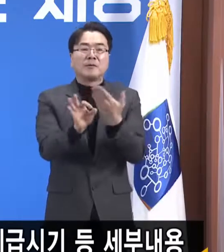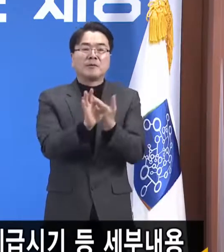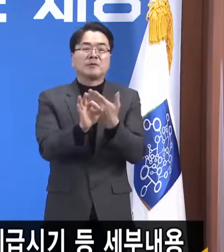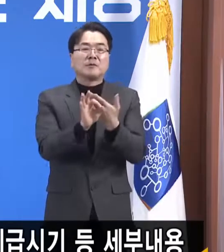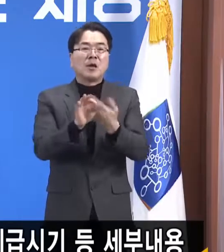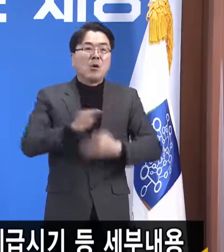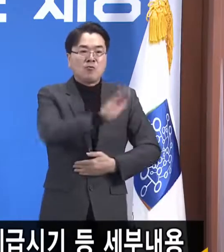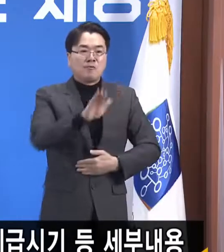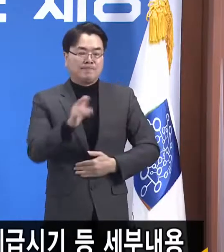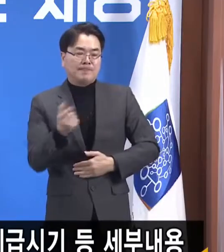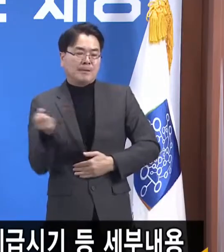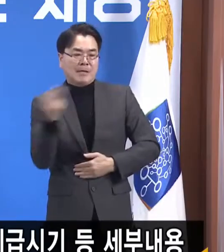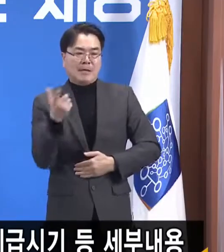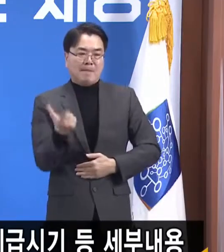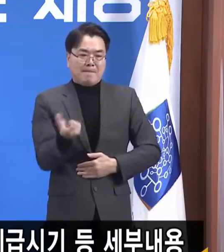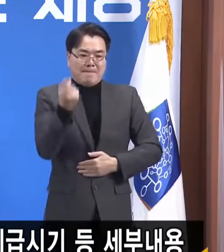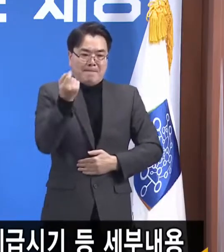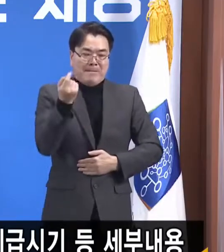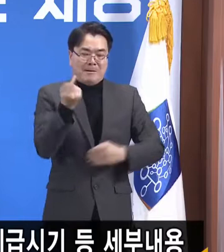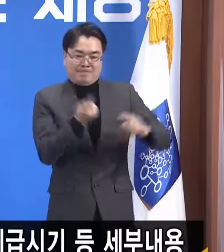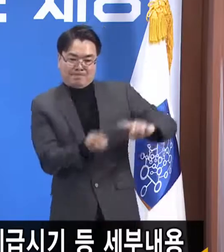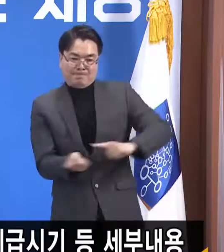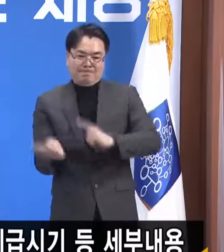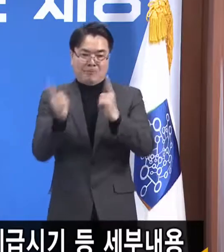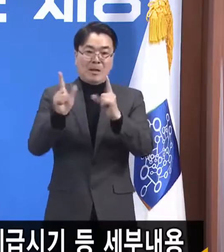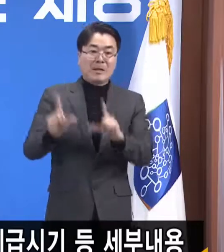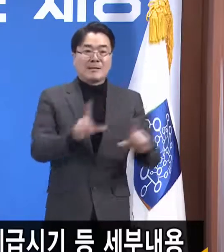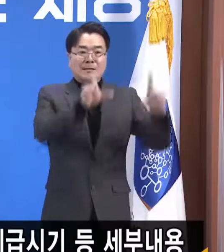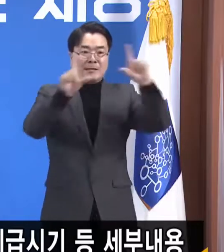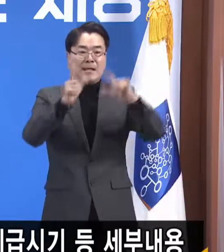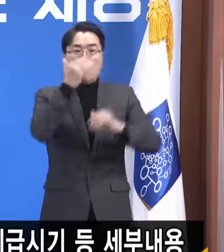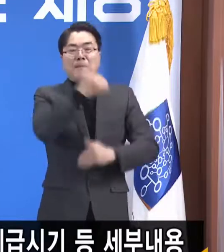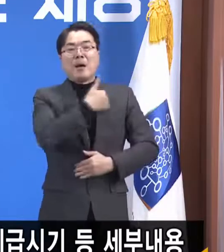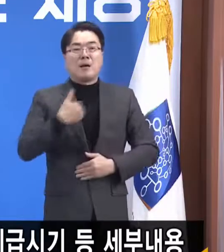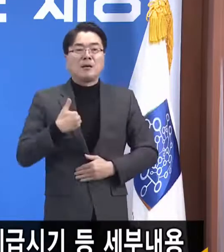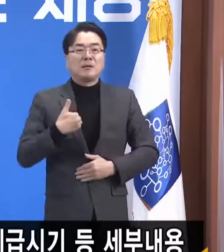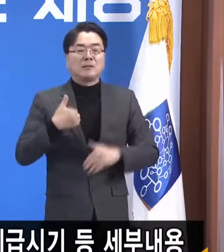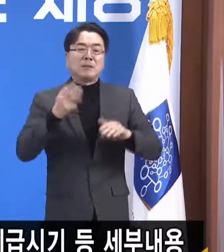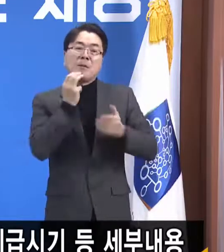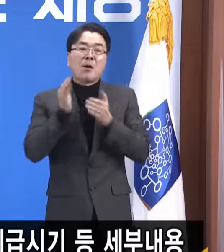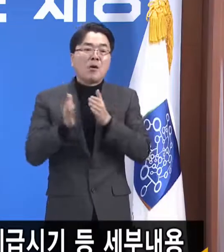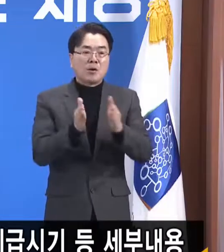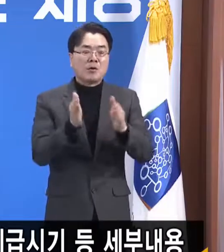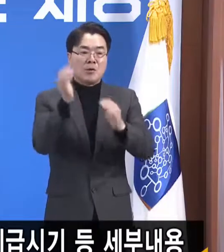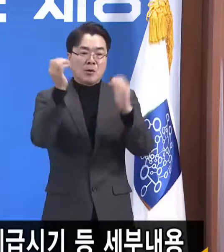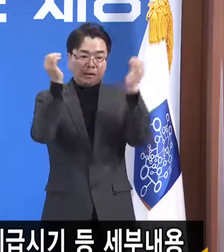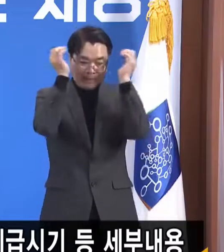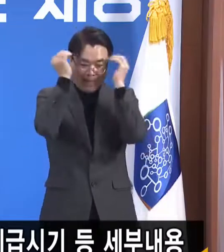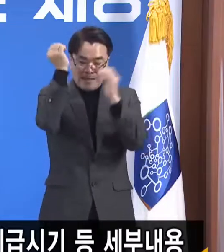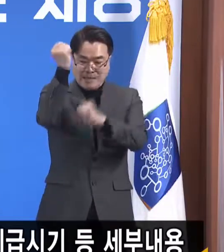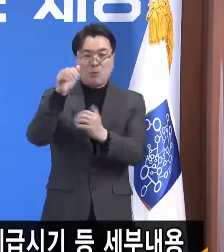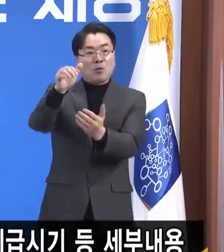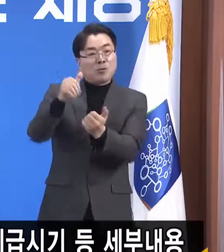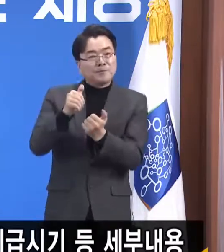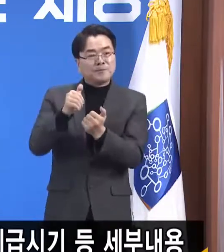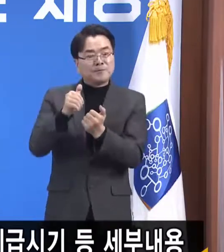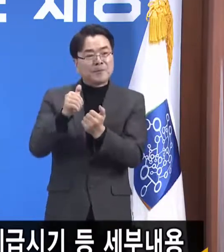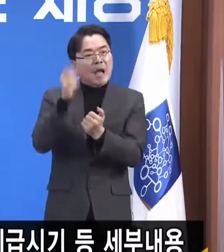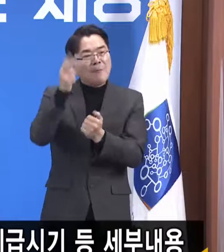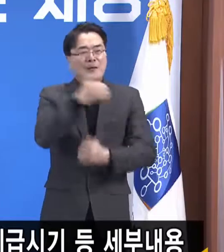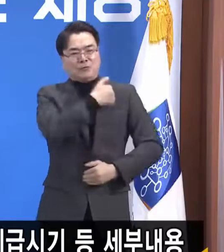빠르게 일상을 되찾게 될 것입니다. 이번 경기도 재난기본소득이 비록